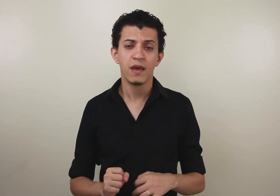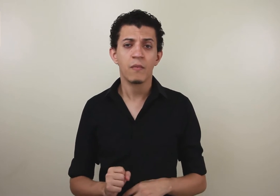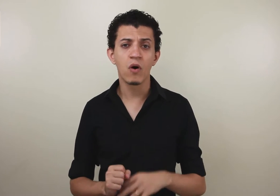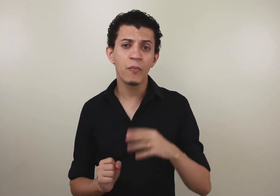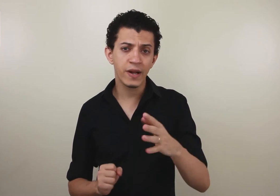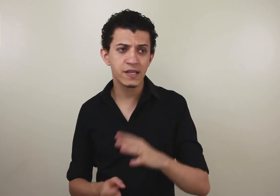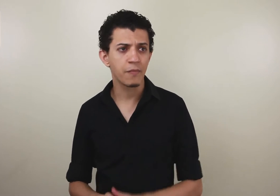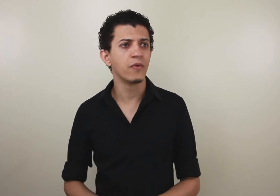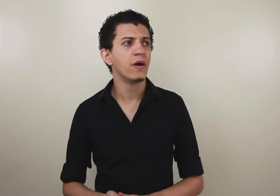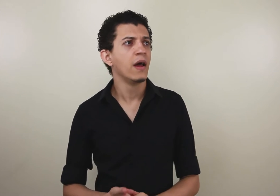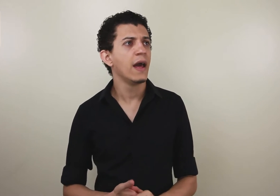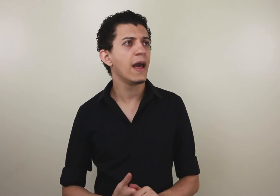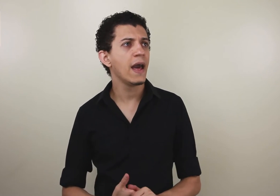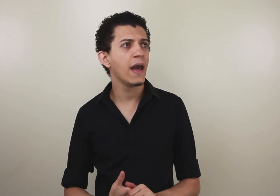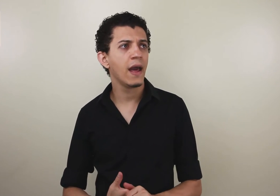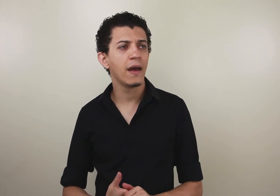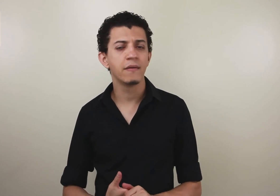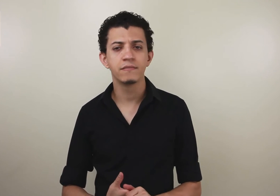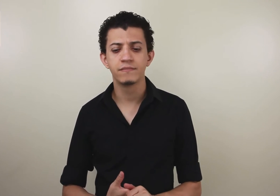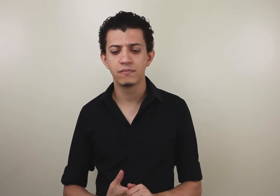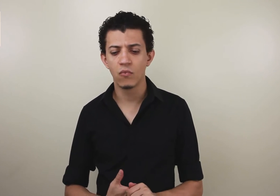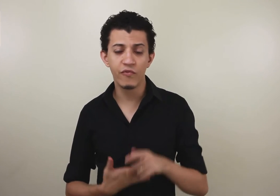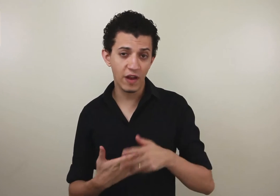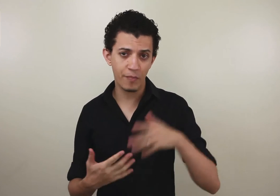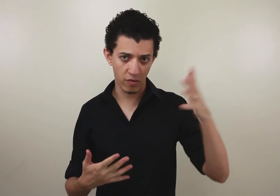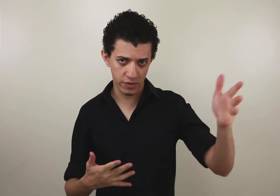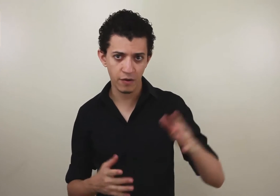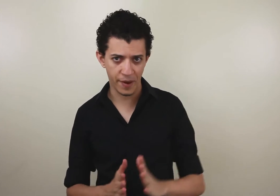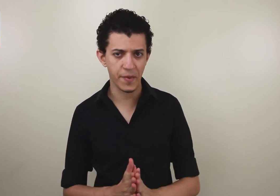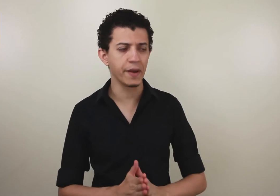Como, por exemplo, um filho perguntando para a mãe.